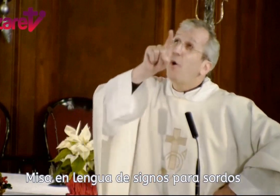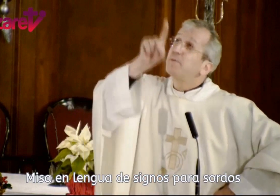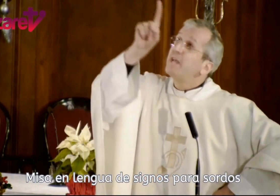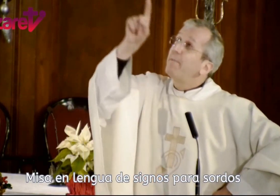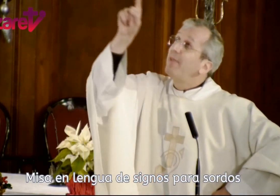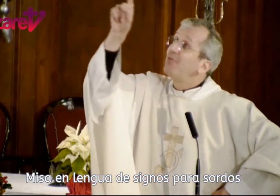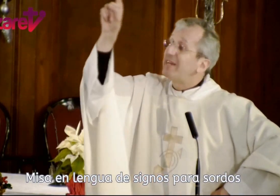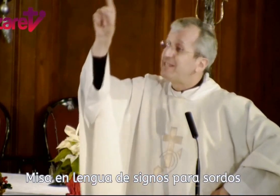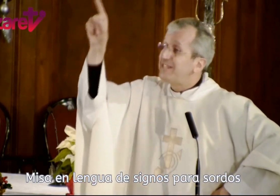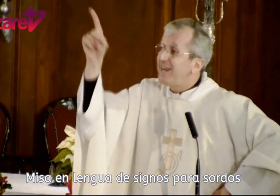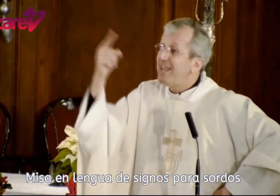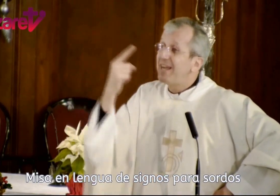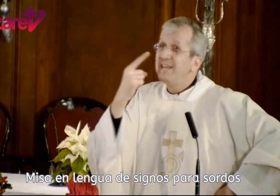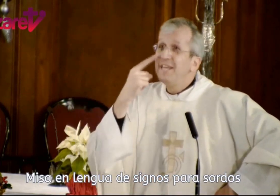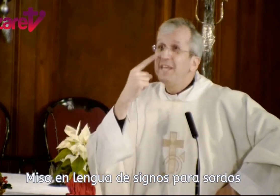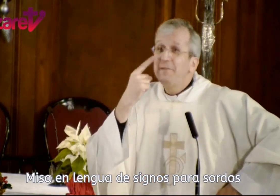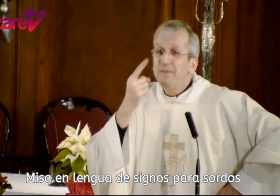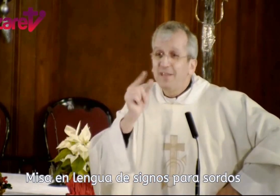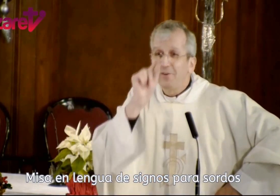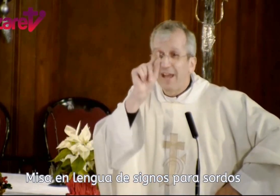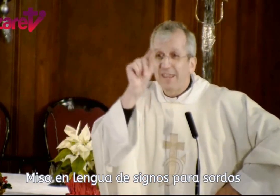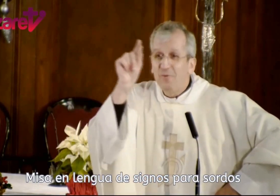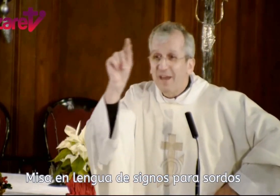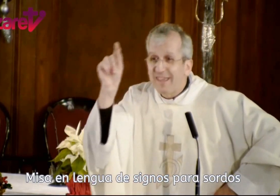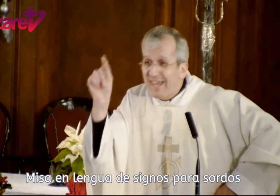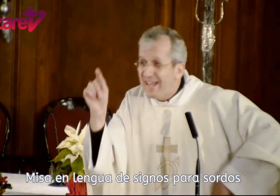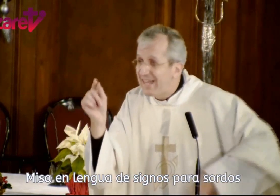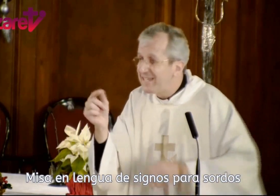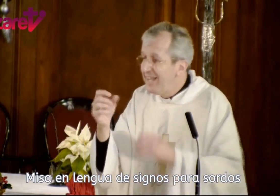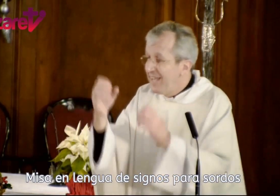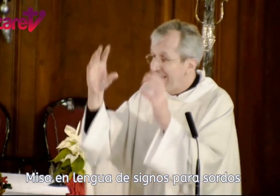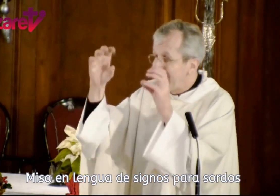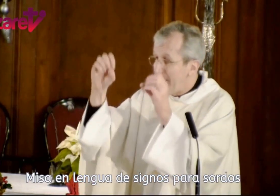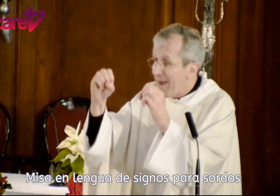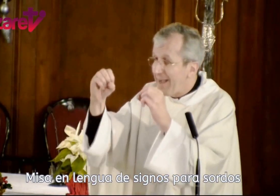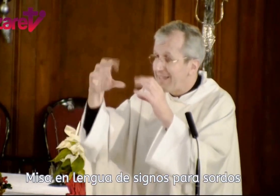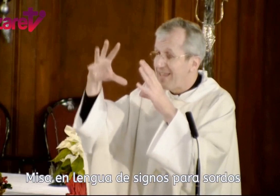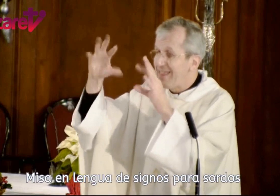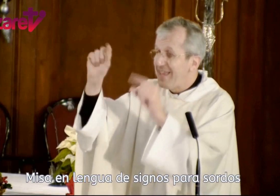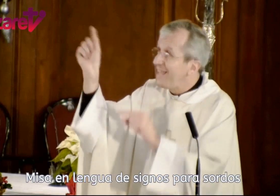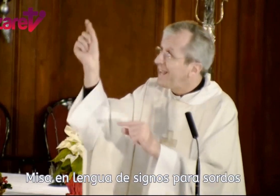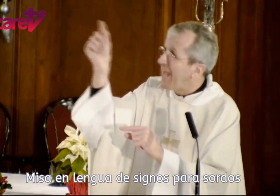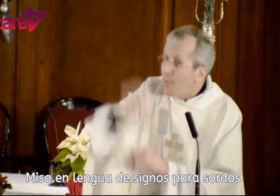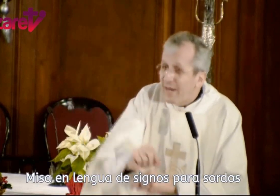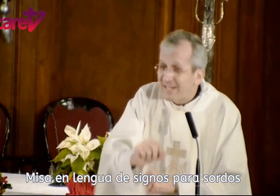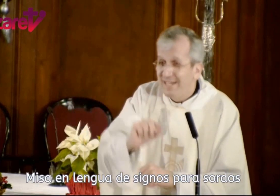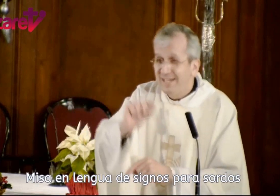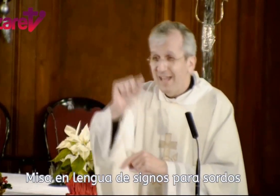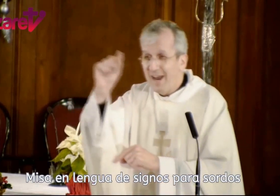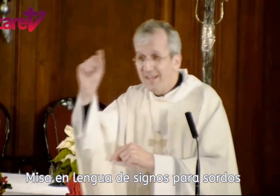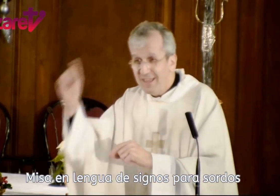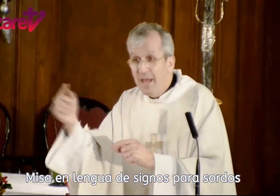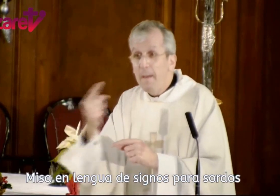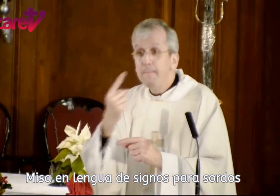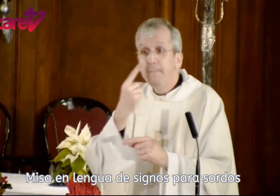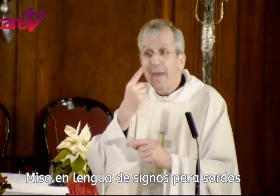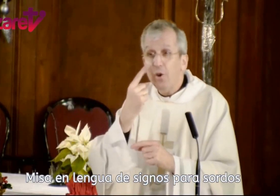observando las estrellas, ir viendo cada una de ellas, que se apagan, que se encienden, que algunas tal, es decir, ver,